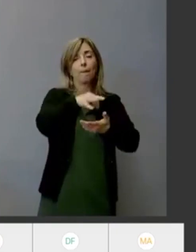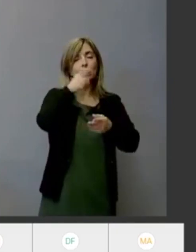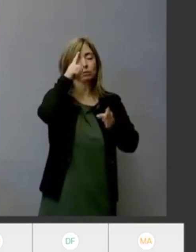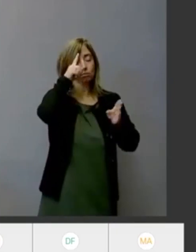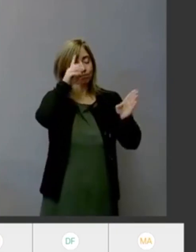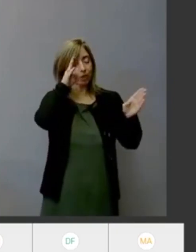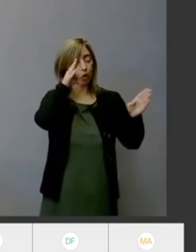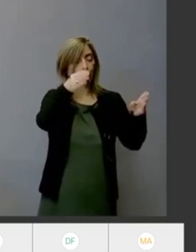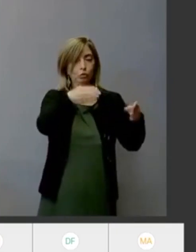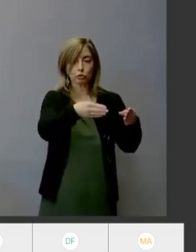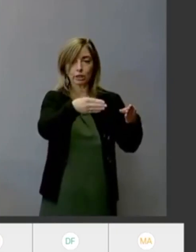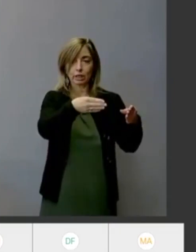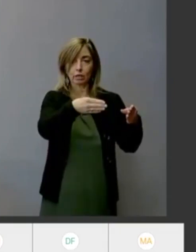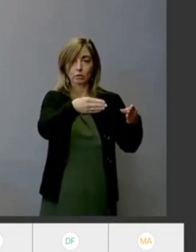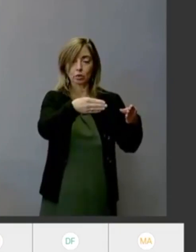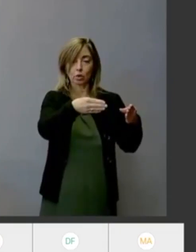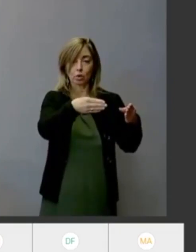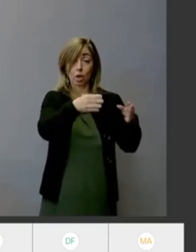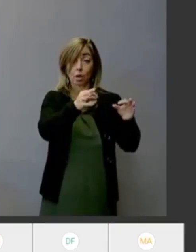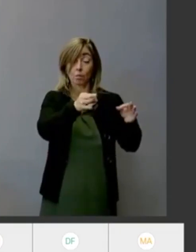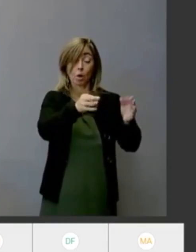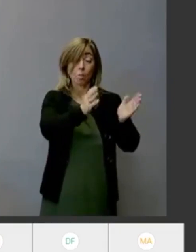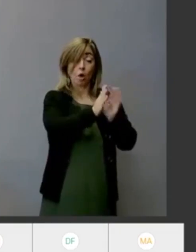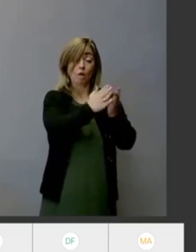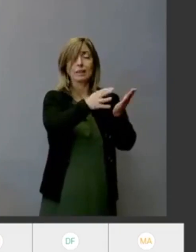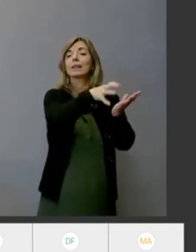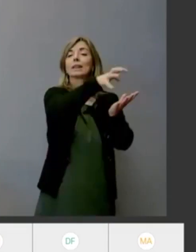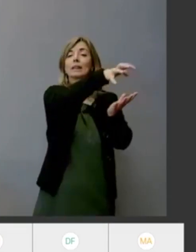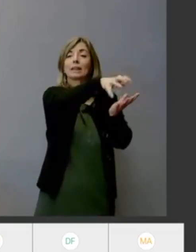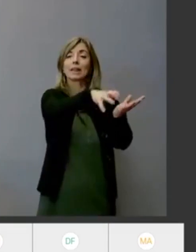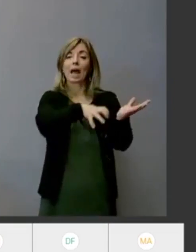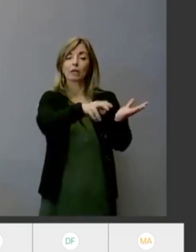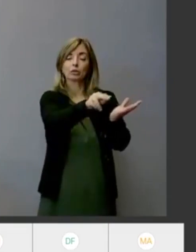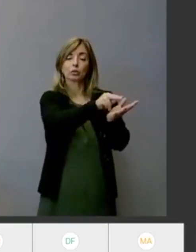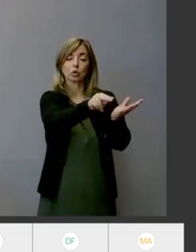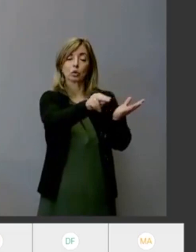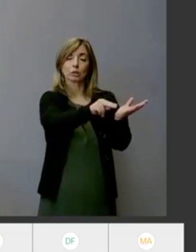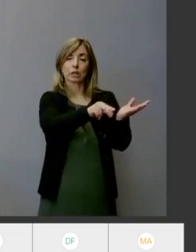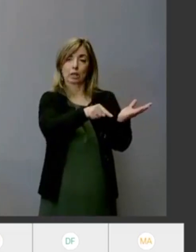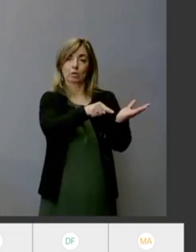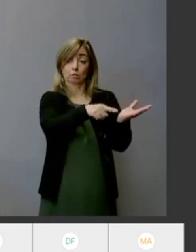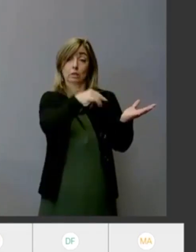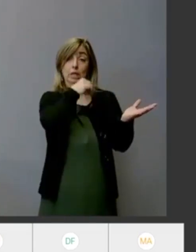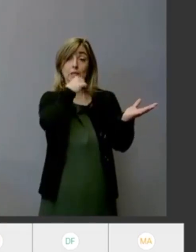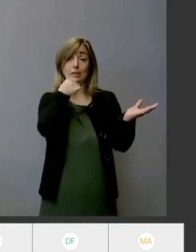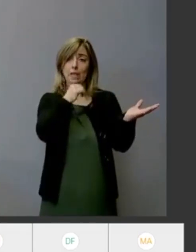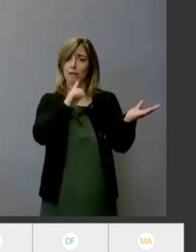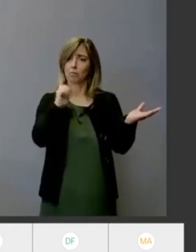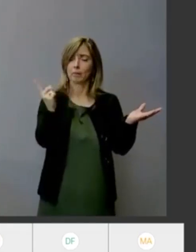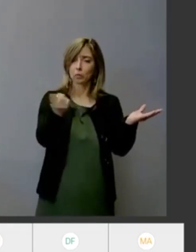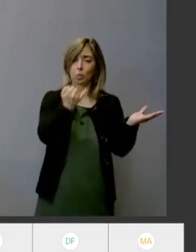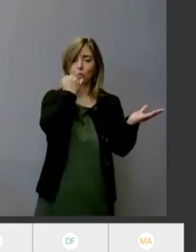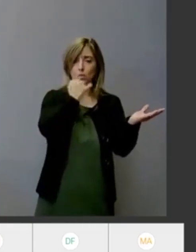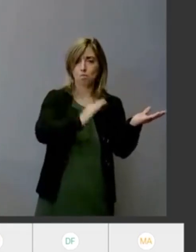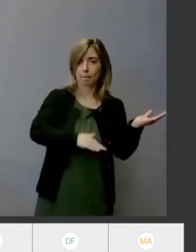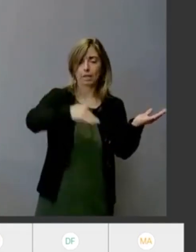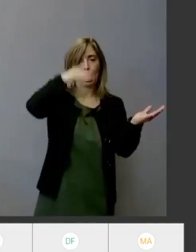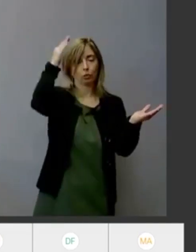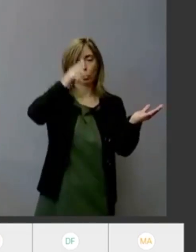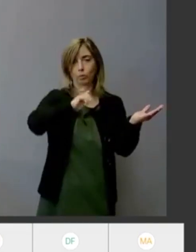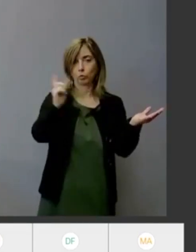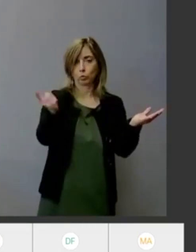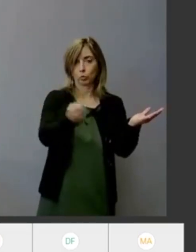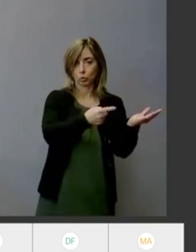bambini ai giovani ma in realtà a chiunque e riteniamo che una civica amministrazione dovrebbe tenere conto delle necessità primarie dei